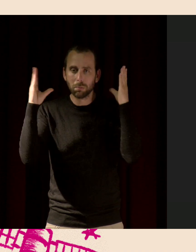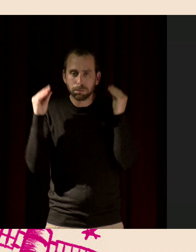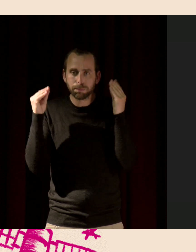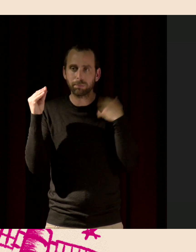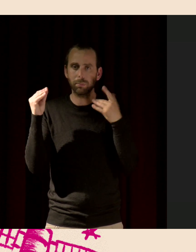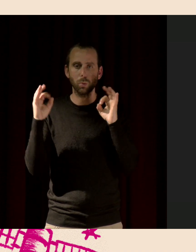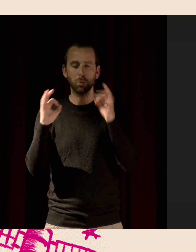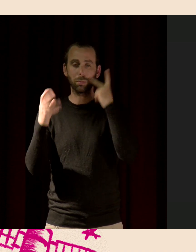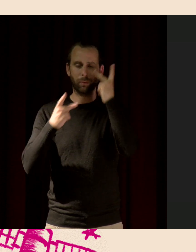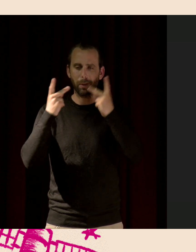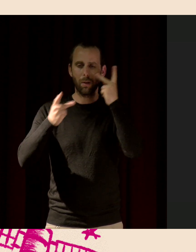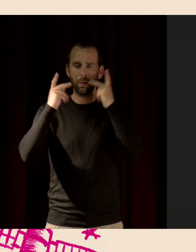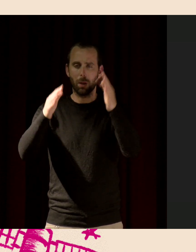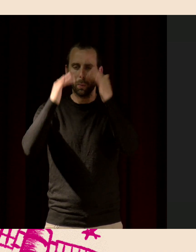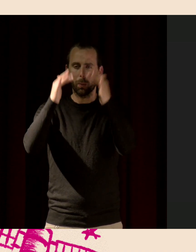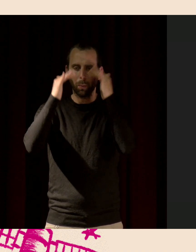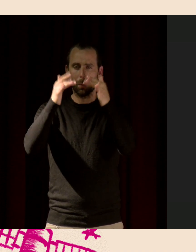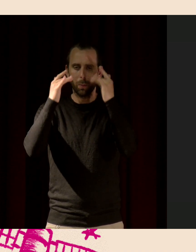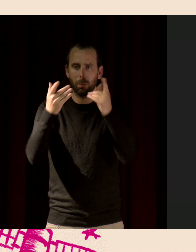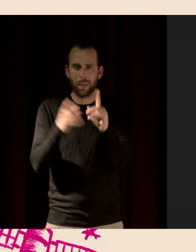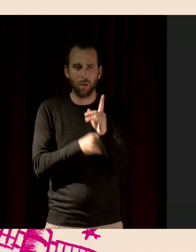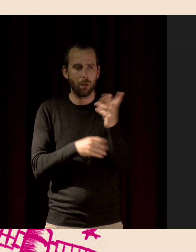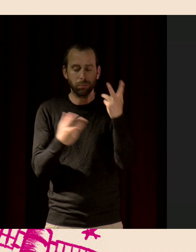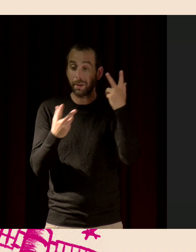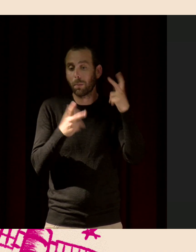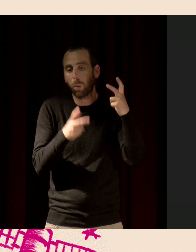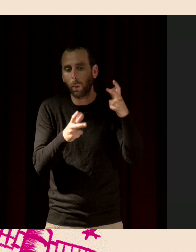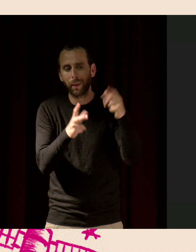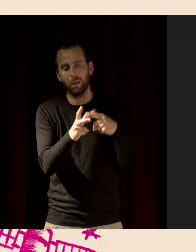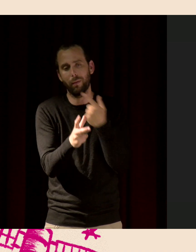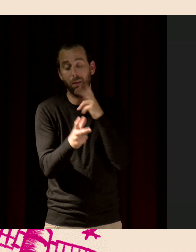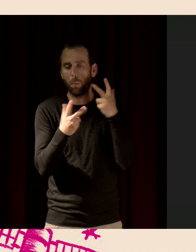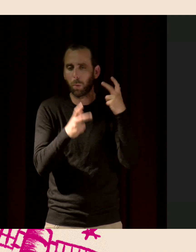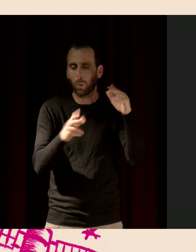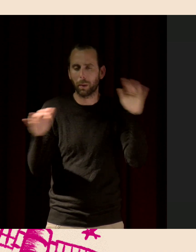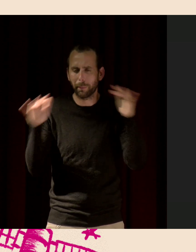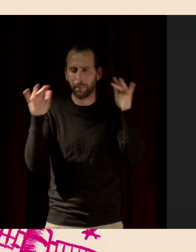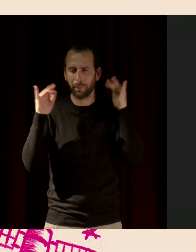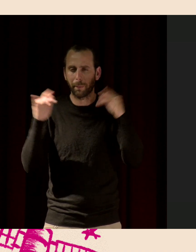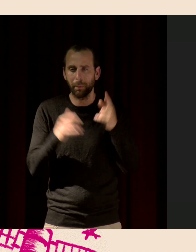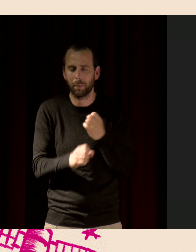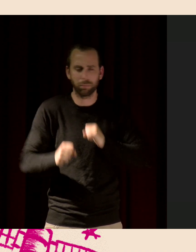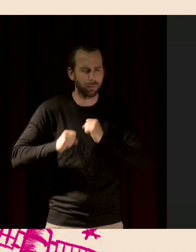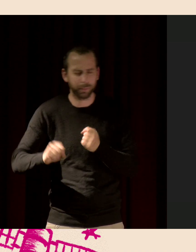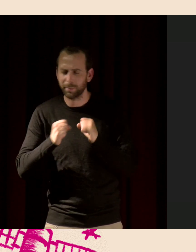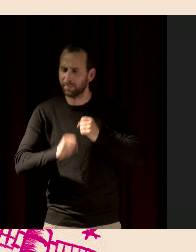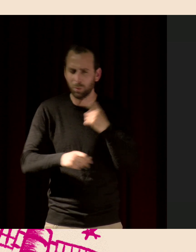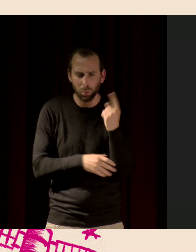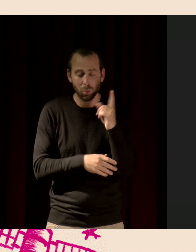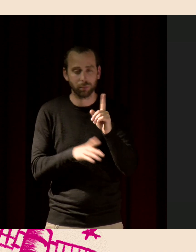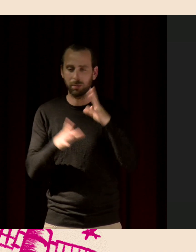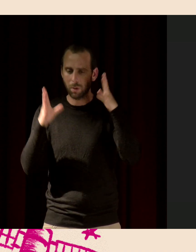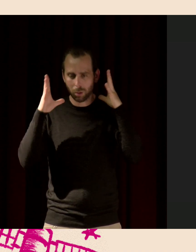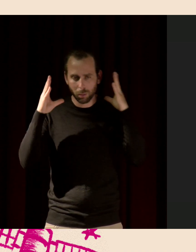envahir par le pourrui presque incessant de nos agitations et de mouvements. Et donc, voilà, d'essayer de rééquilibrer